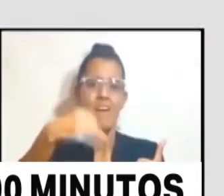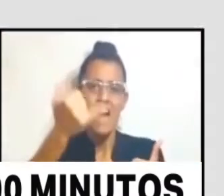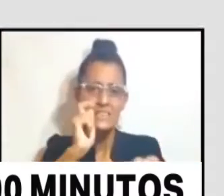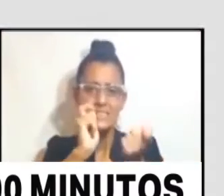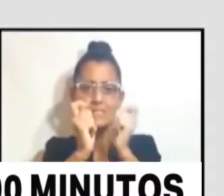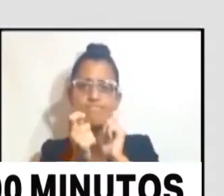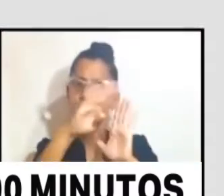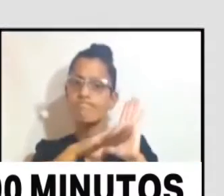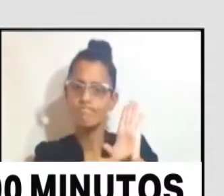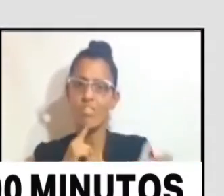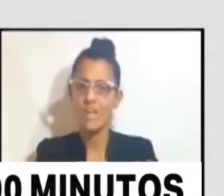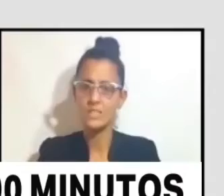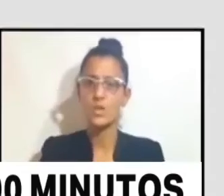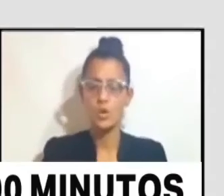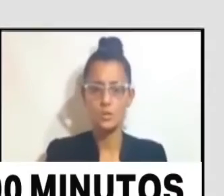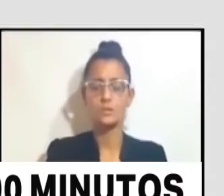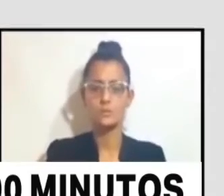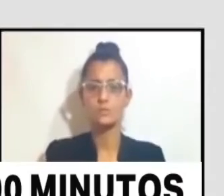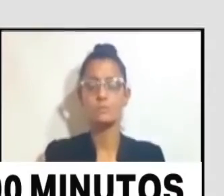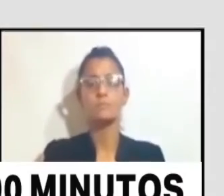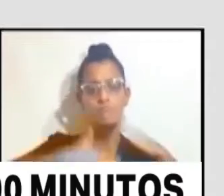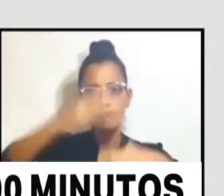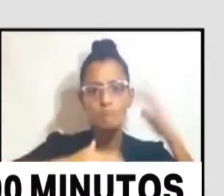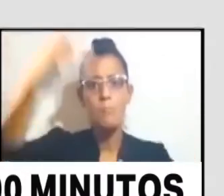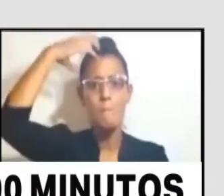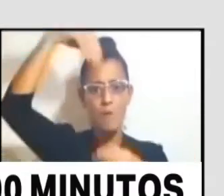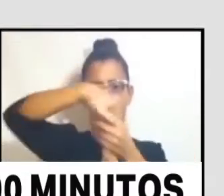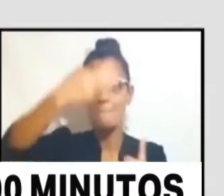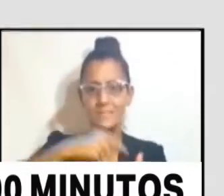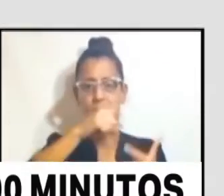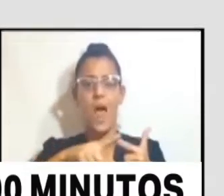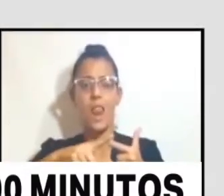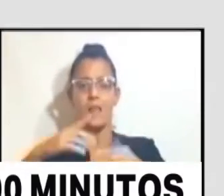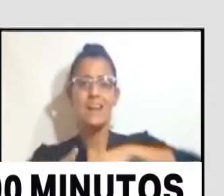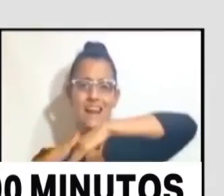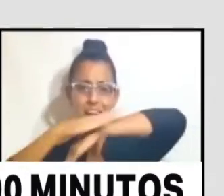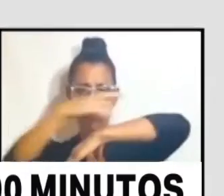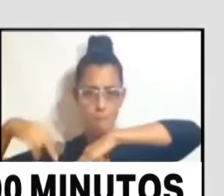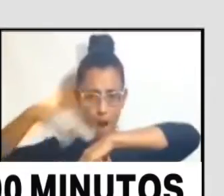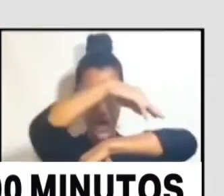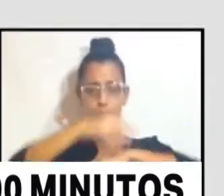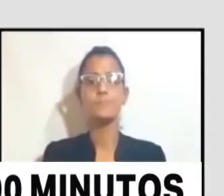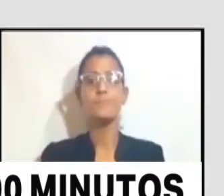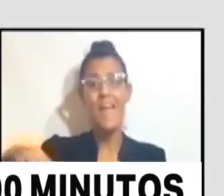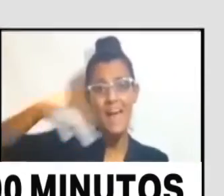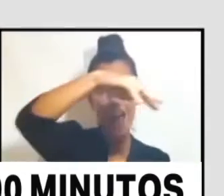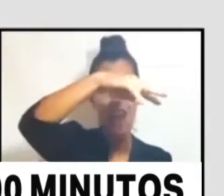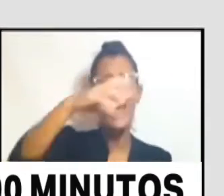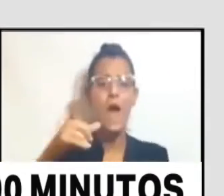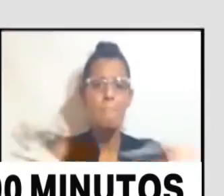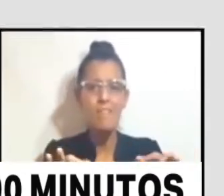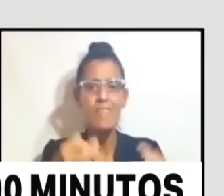o esta palabra que va muchas veces ligada a la presentación de una persona con discapacidad, que es quien padece una discapacidad,